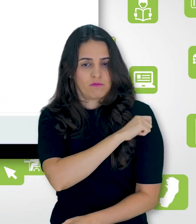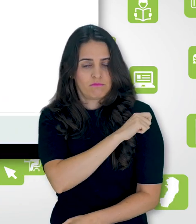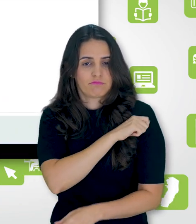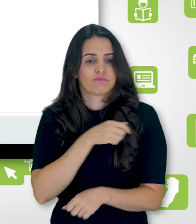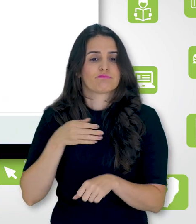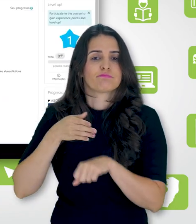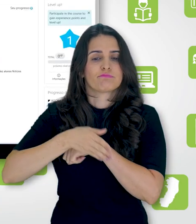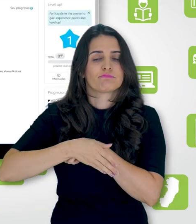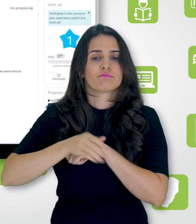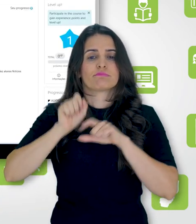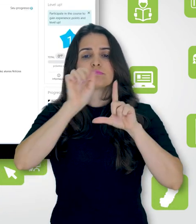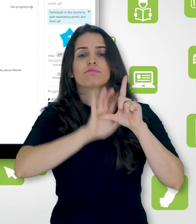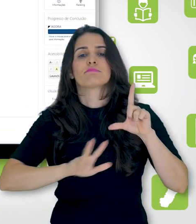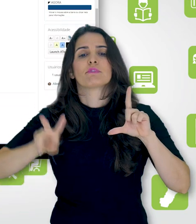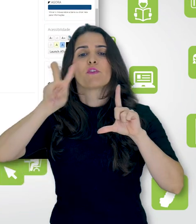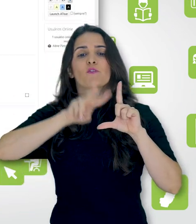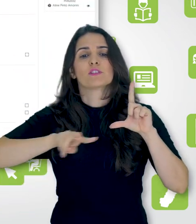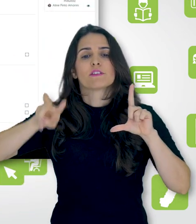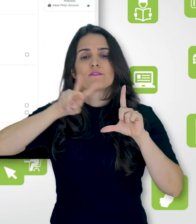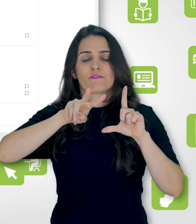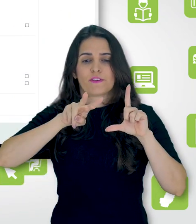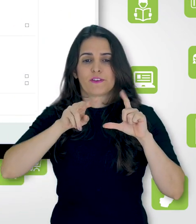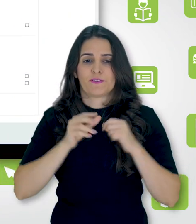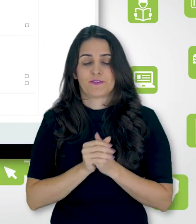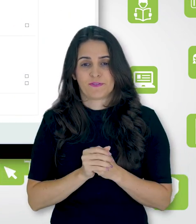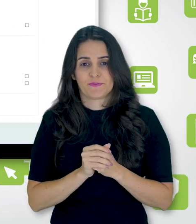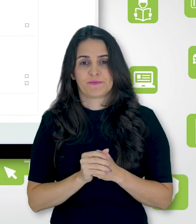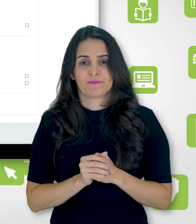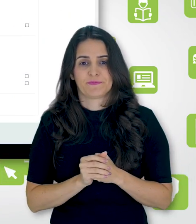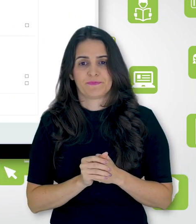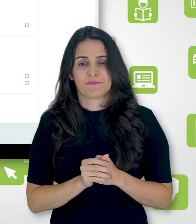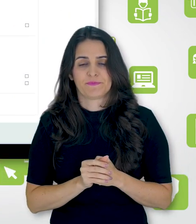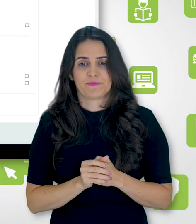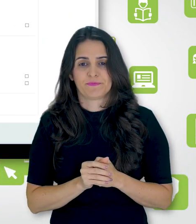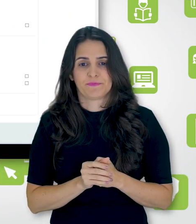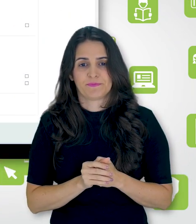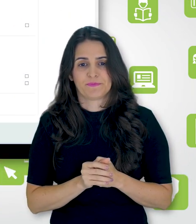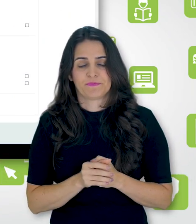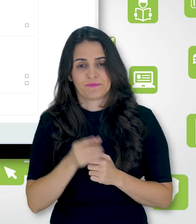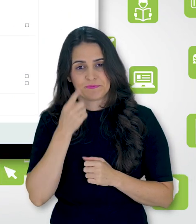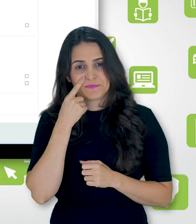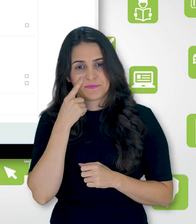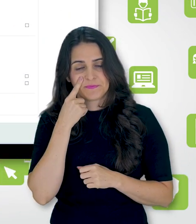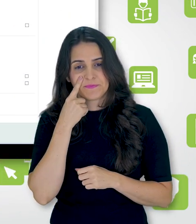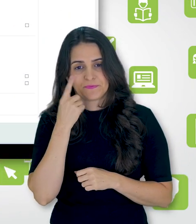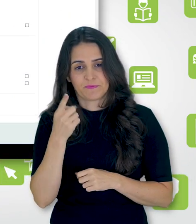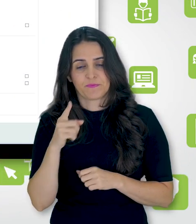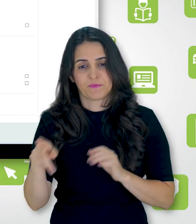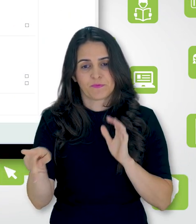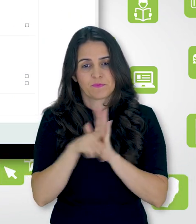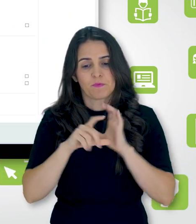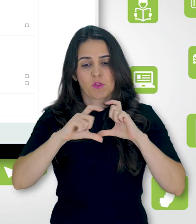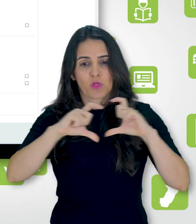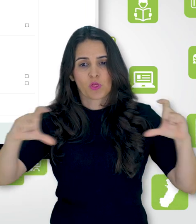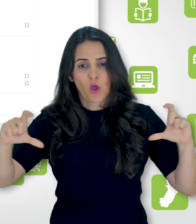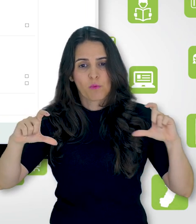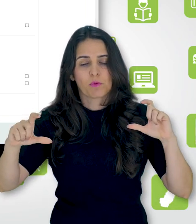como que fica. Então, neste caso aqui, aquele tópico para o aluno está totalmente